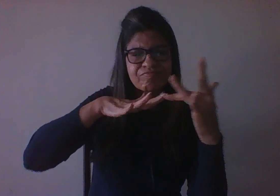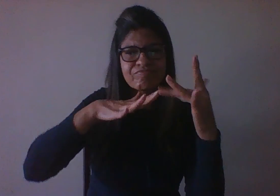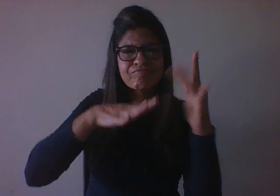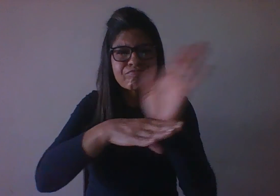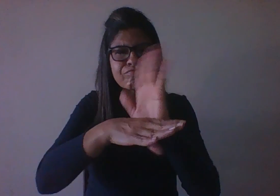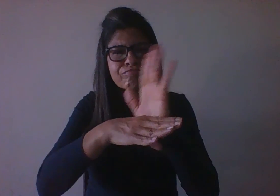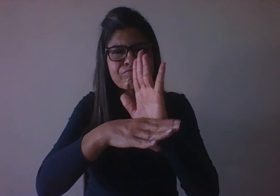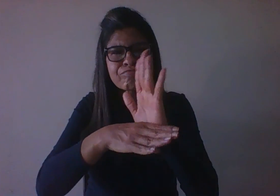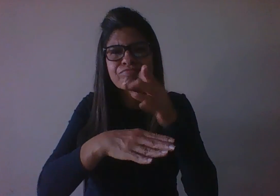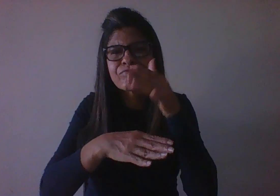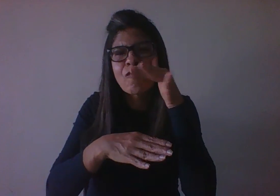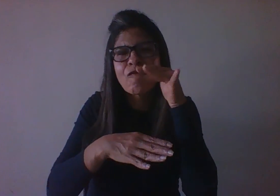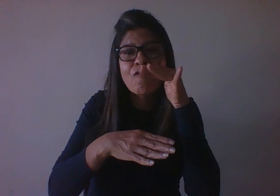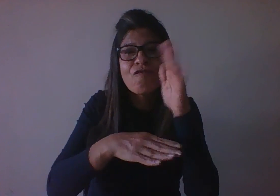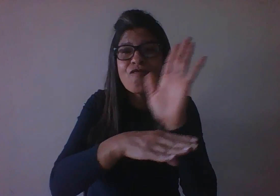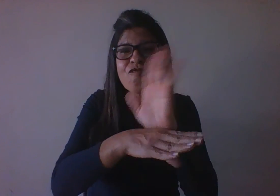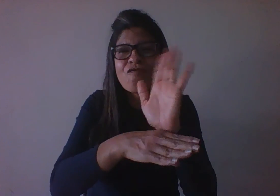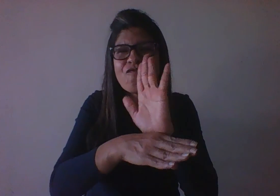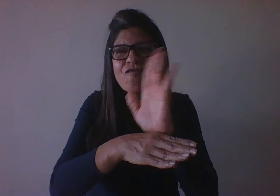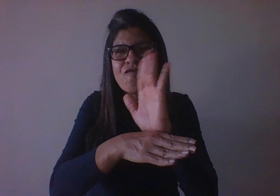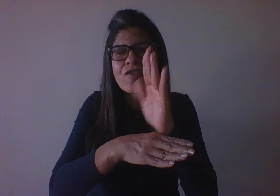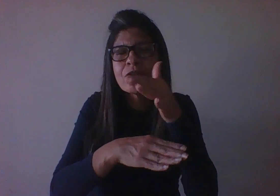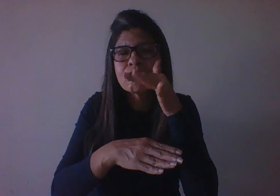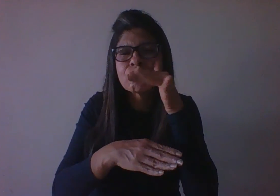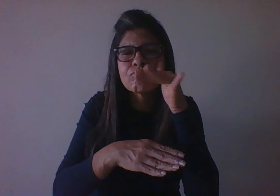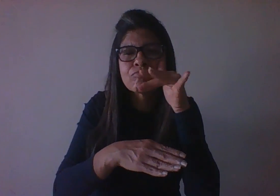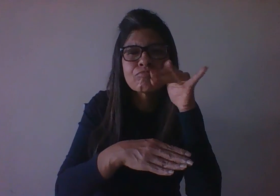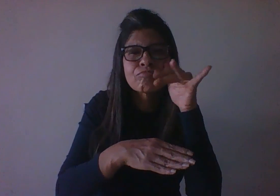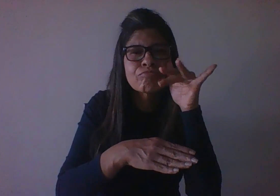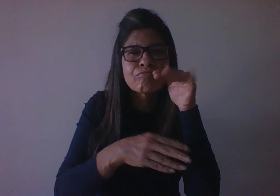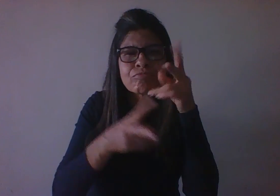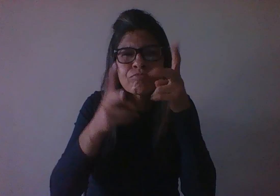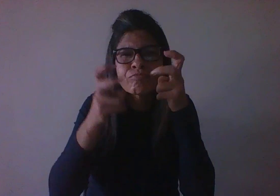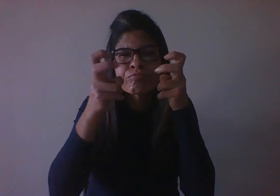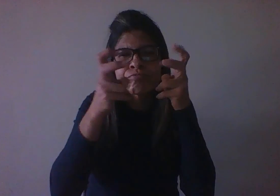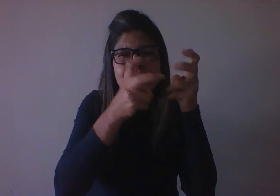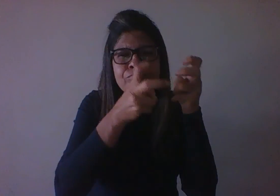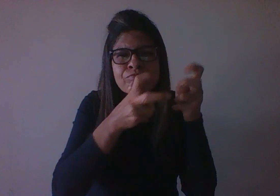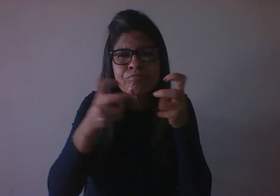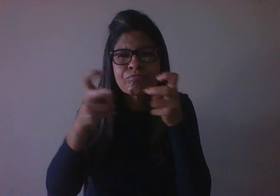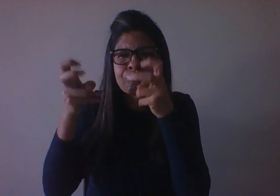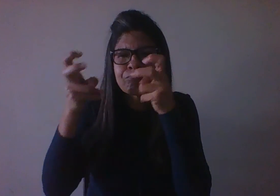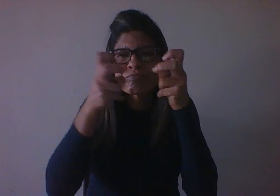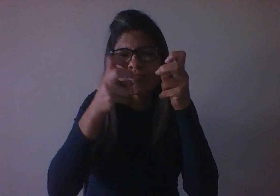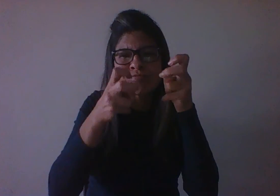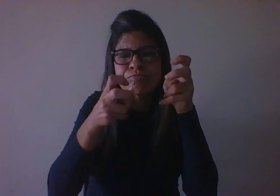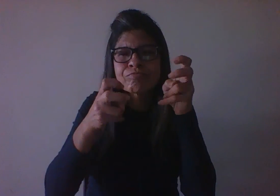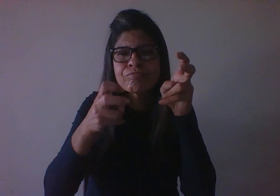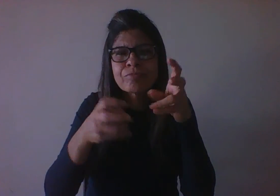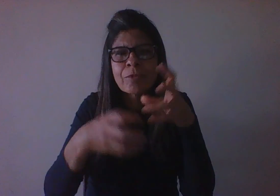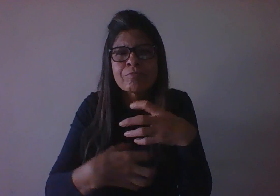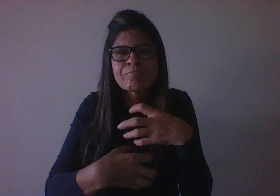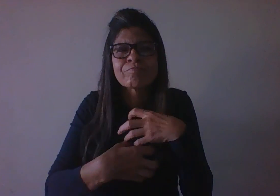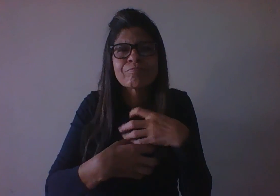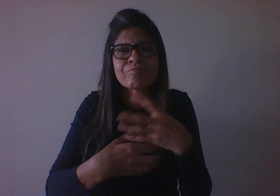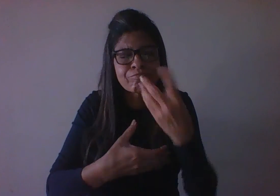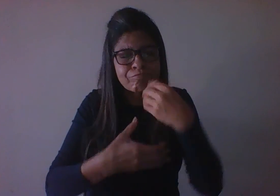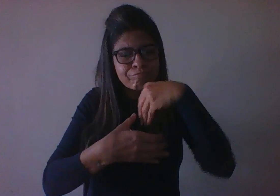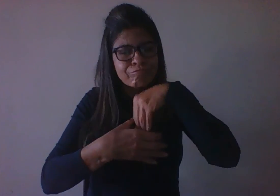elas são muito mais estimuladas hoje do que eram no passado e isso promove uma maturação, um desenvolvimento mais